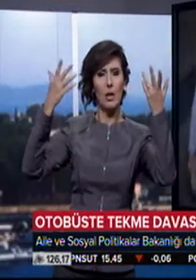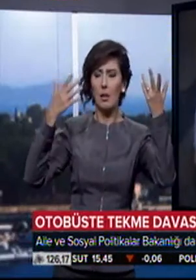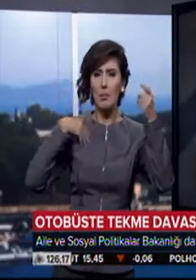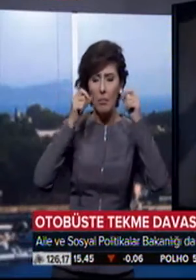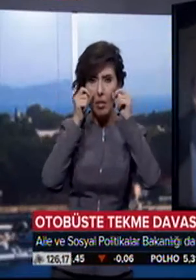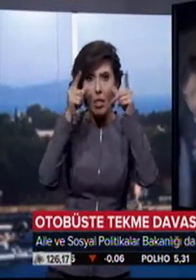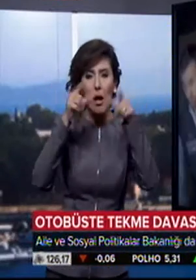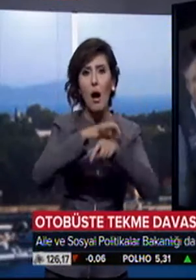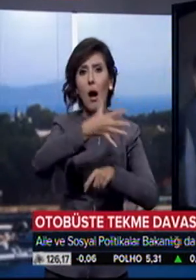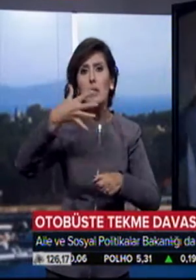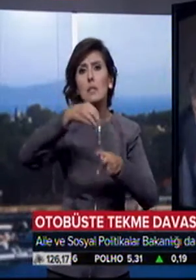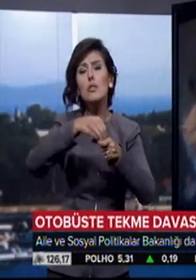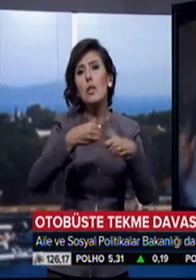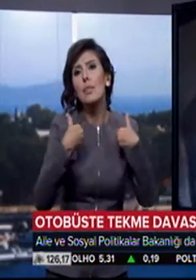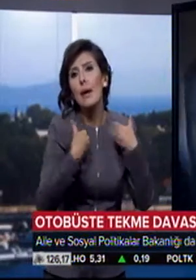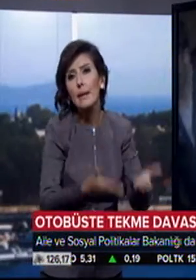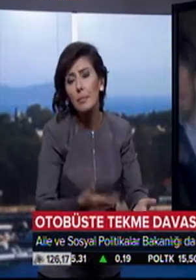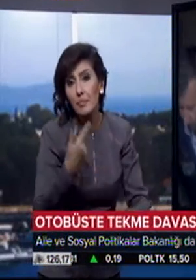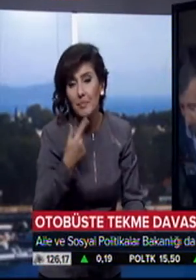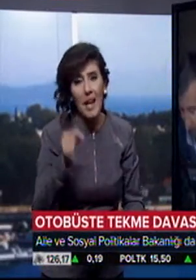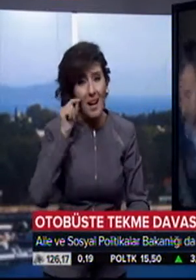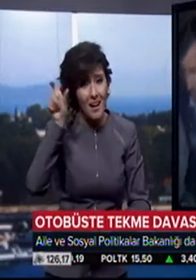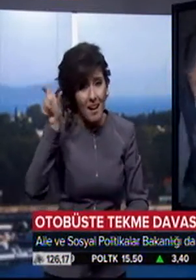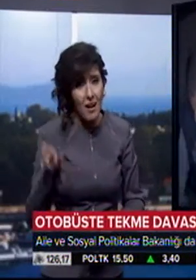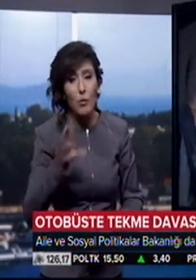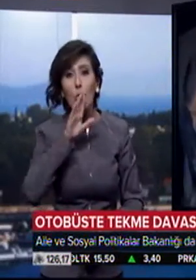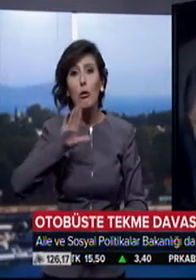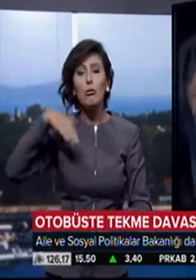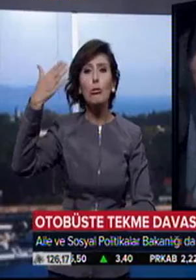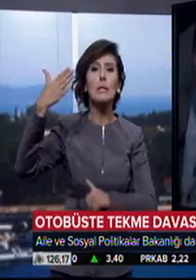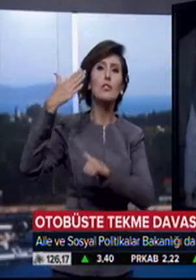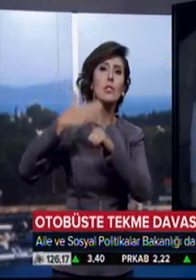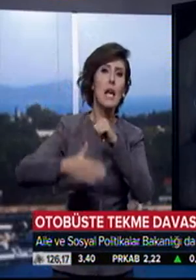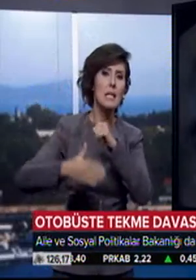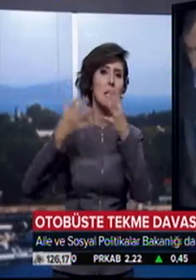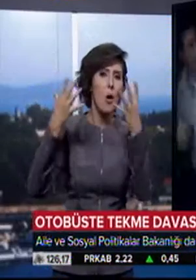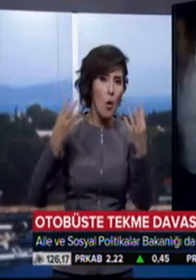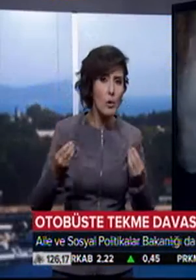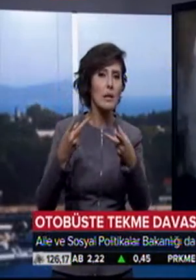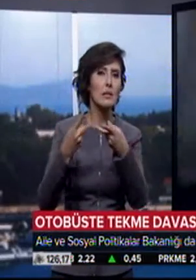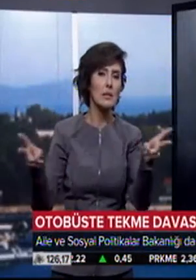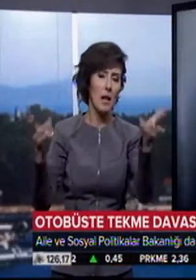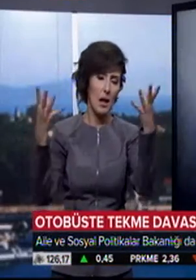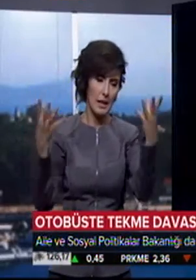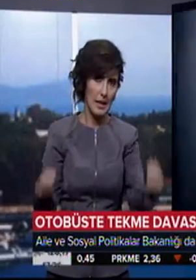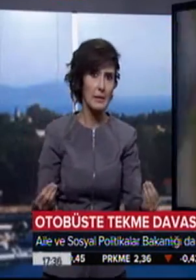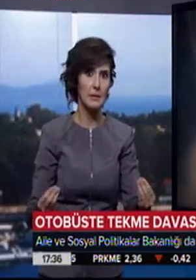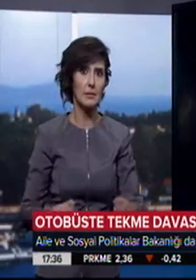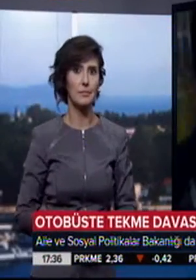hastanedeydim ifadesinde bulundu. Sanık Abdullah Çakıroğlu, yurt dışı yasağa getirilerek tahliye edildi.